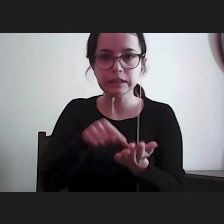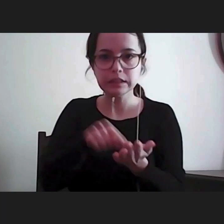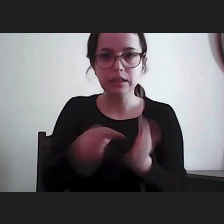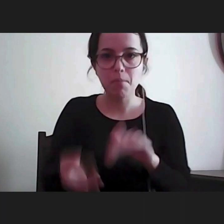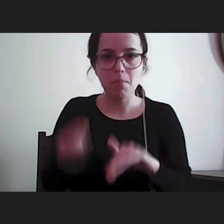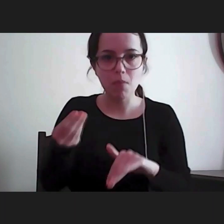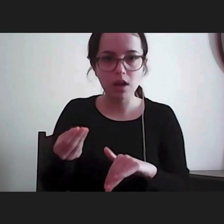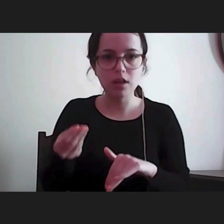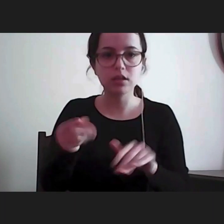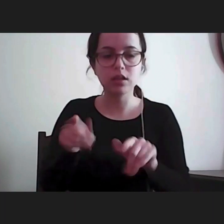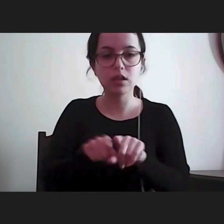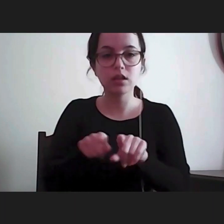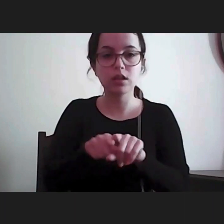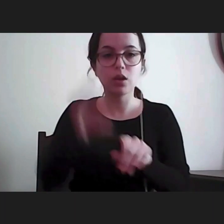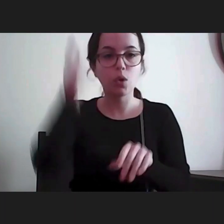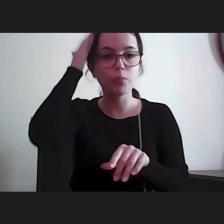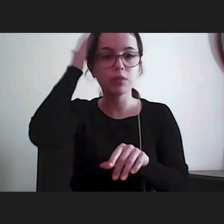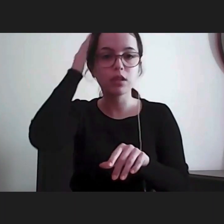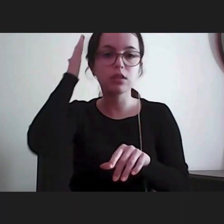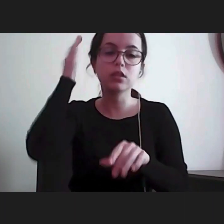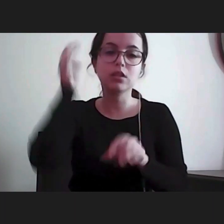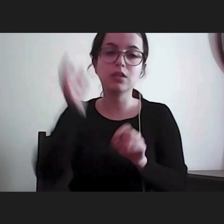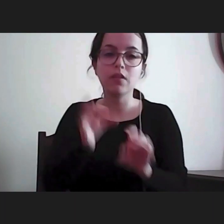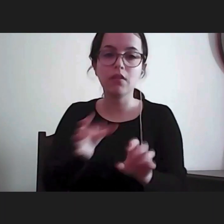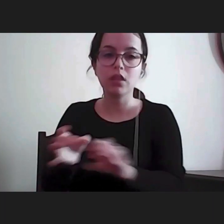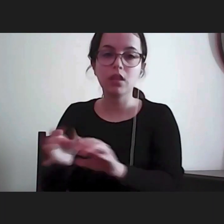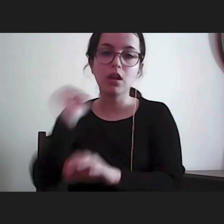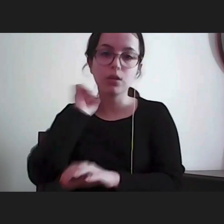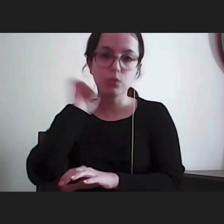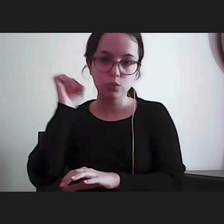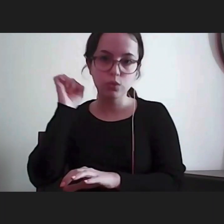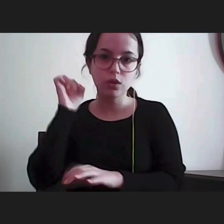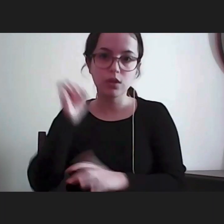assunção das competências do Mecanismo Nacional de Tortura.